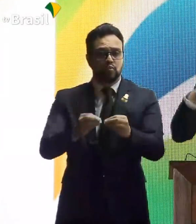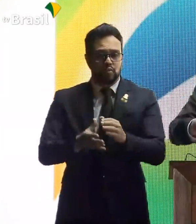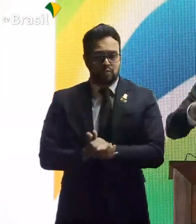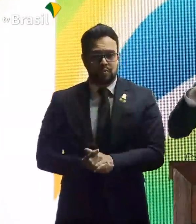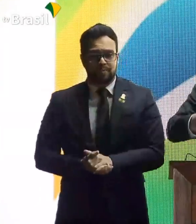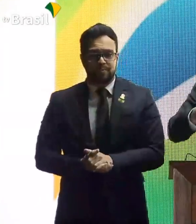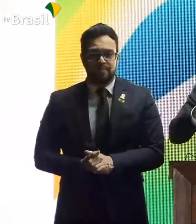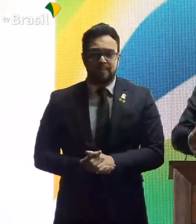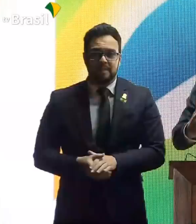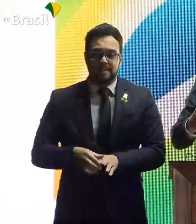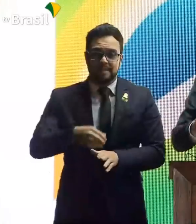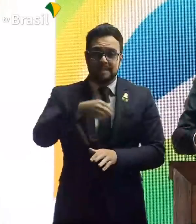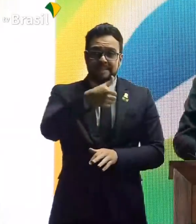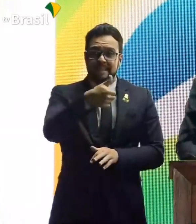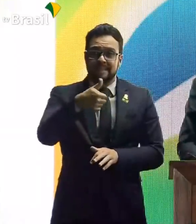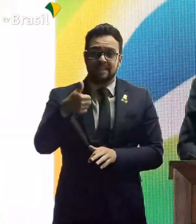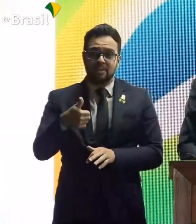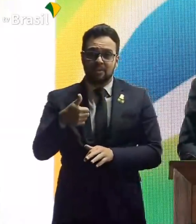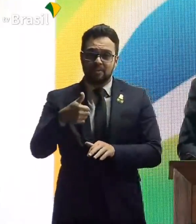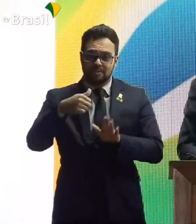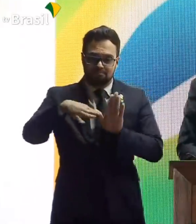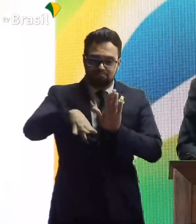Incorporou 111 emendas.